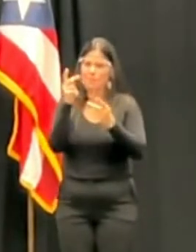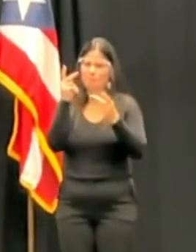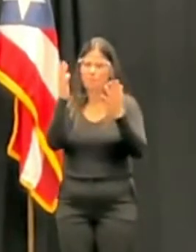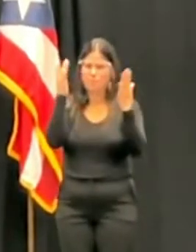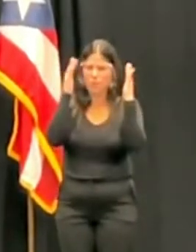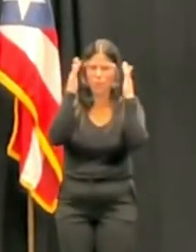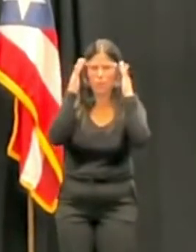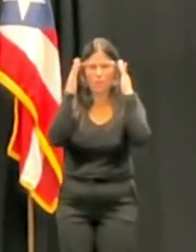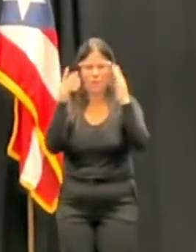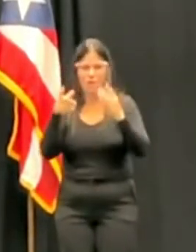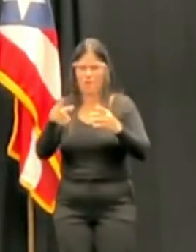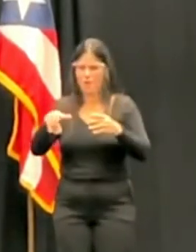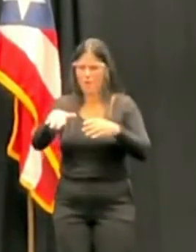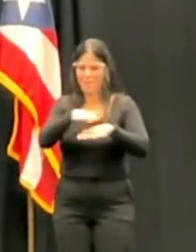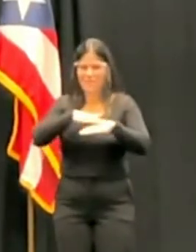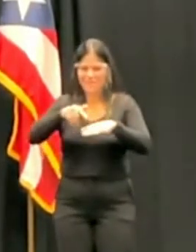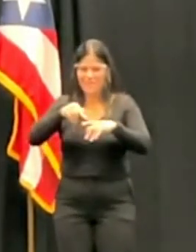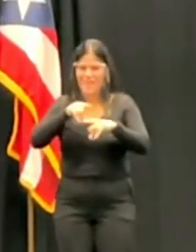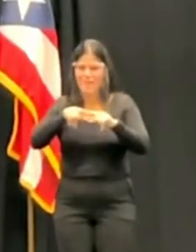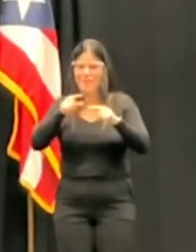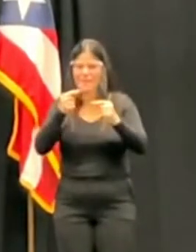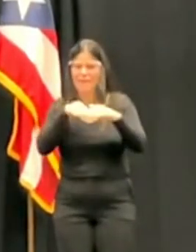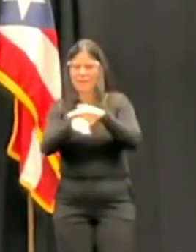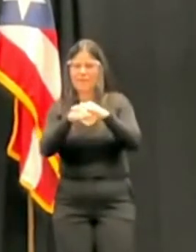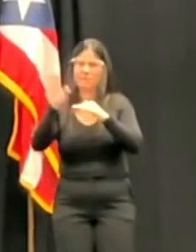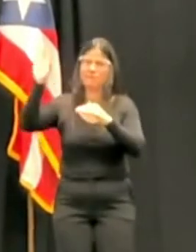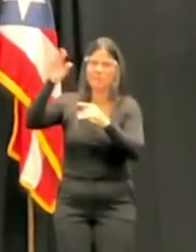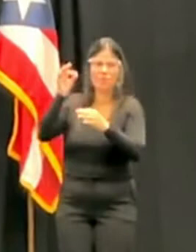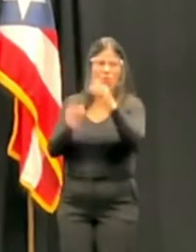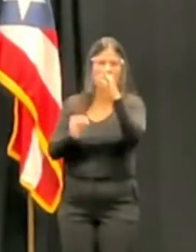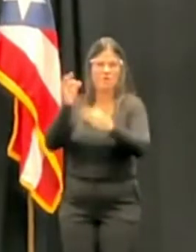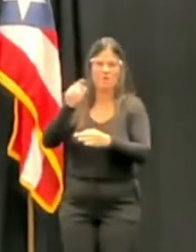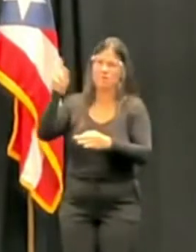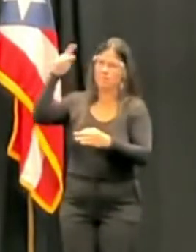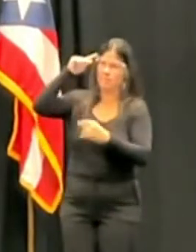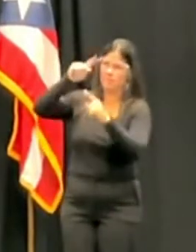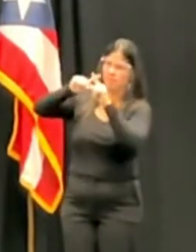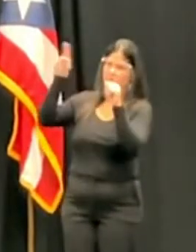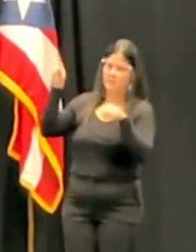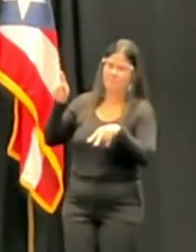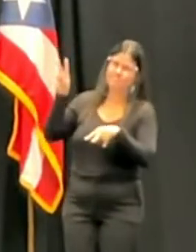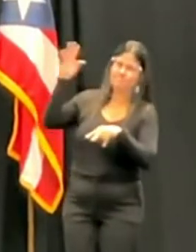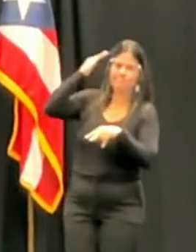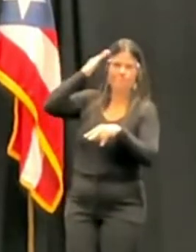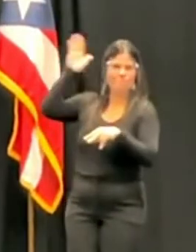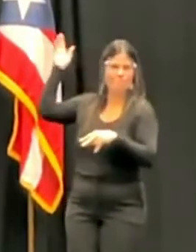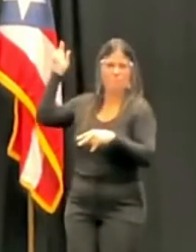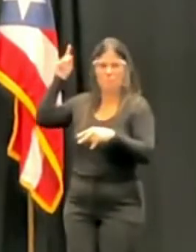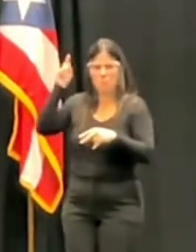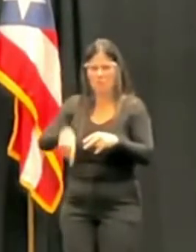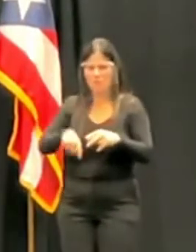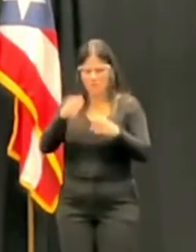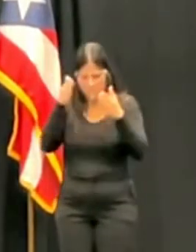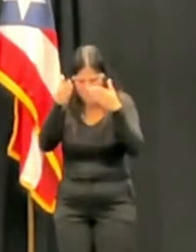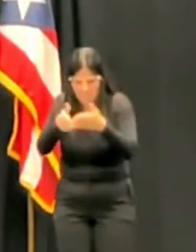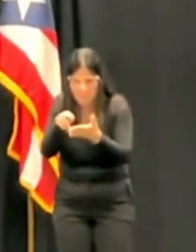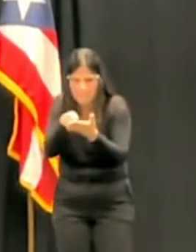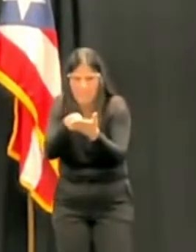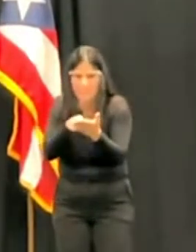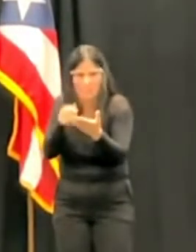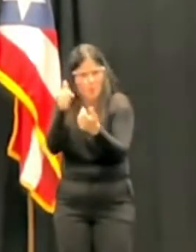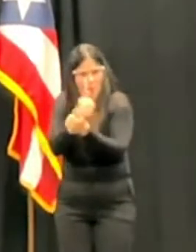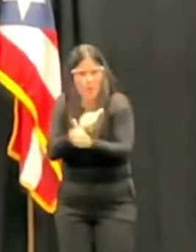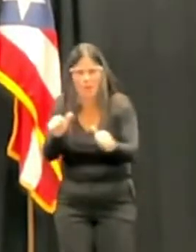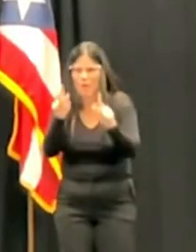acceso a la justicia. Eso es algo que yo entiendo que siempre los jueces tenemos que propender para que cualquier ciudadano,